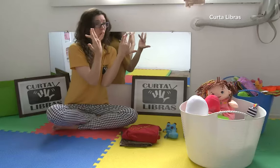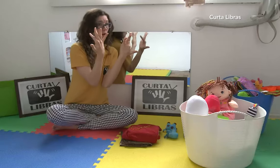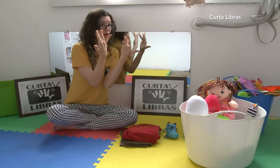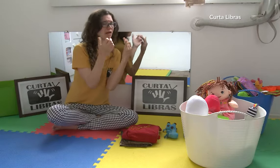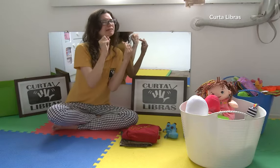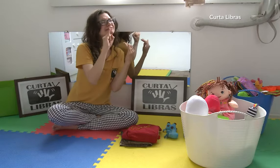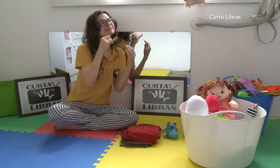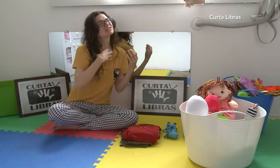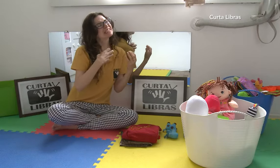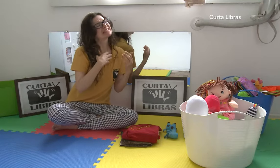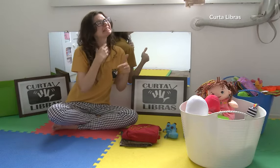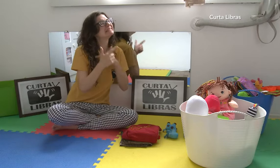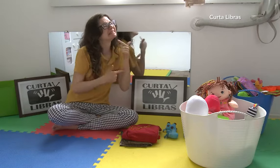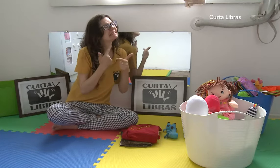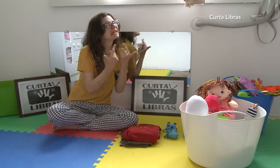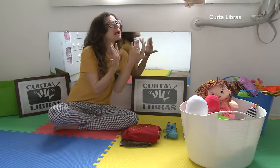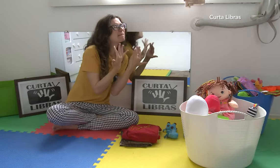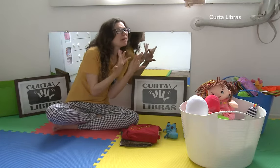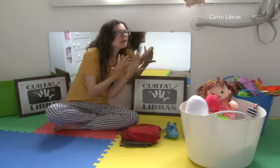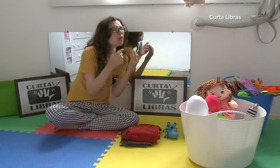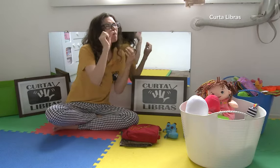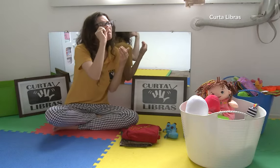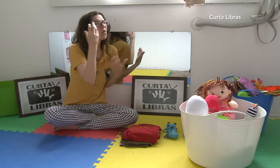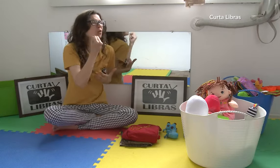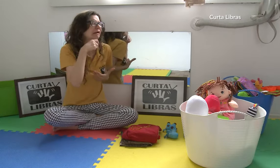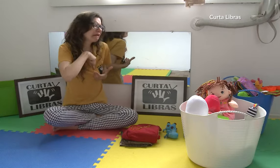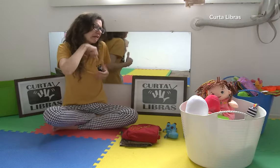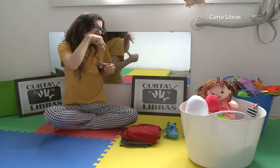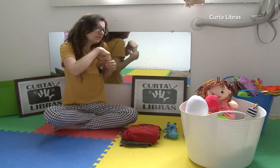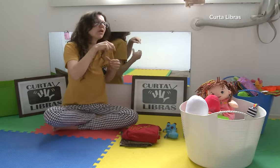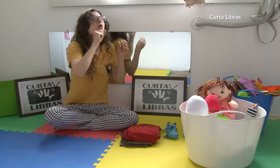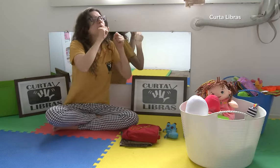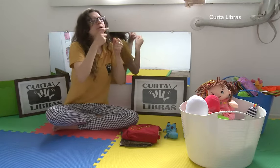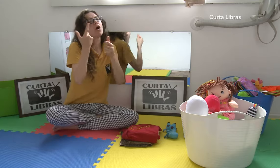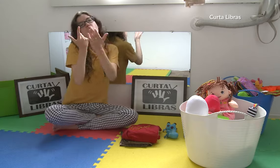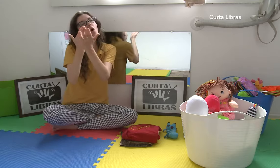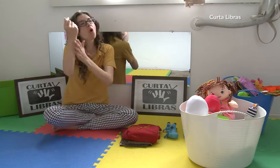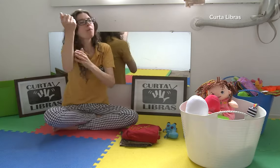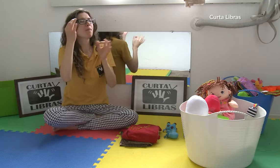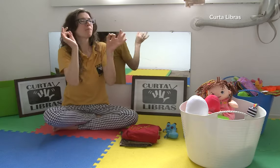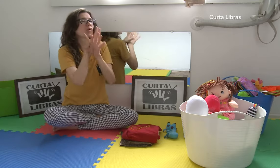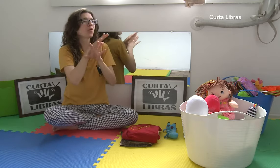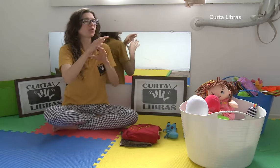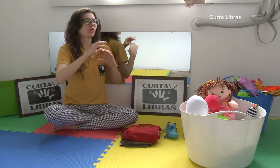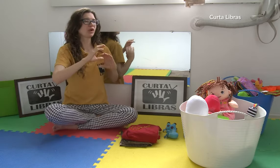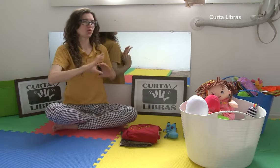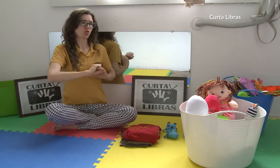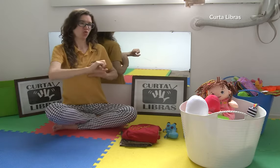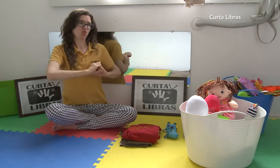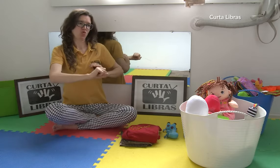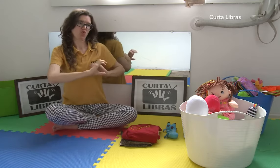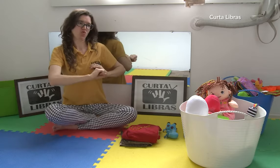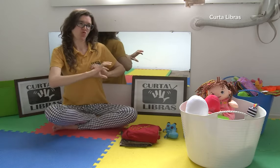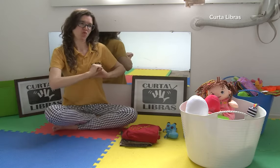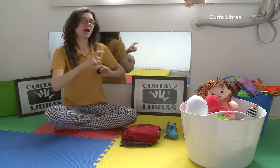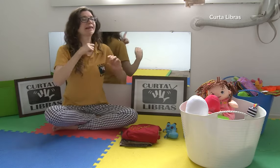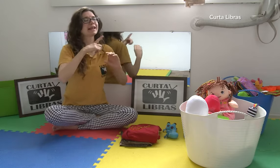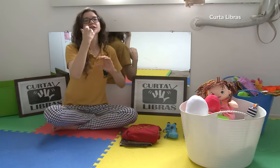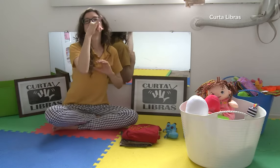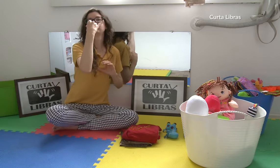leite fique armazenado. Mas é possível sim, tem estratégias para isso. Se você precisa trabalhar e precisa esgotar o leite, pode fazer isso com as